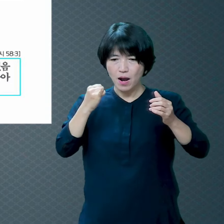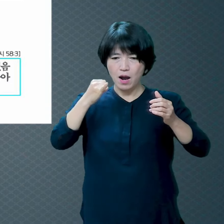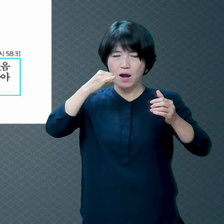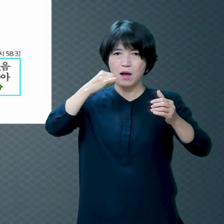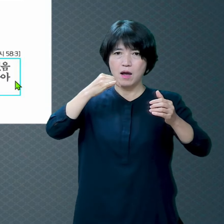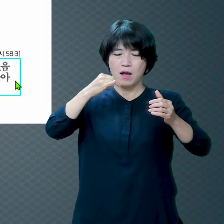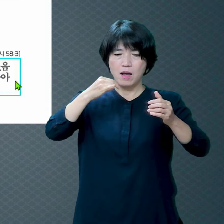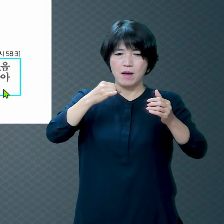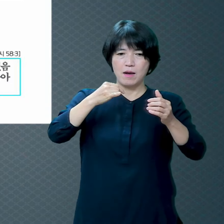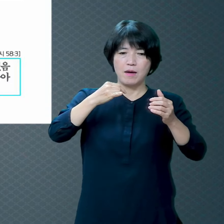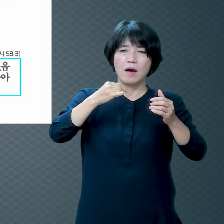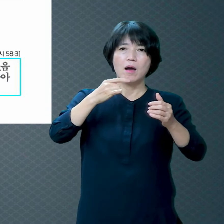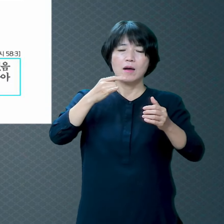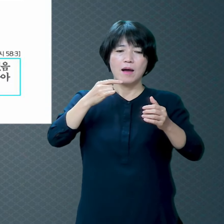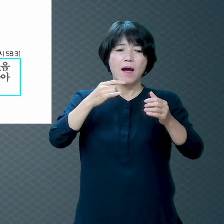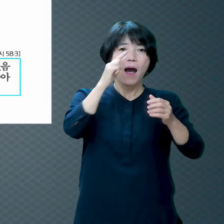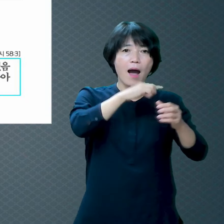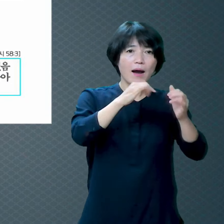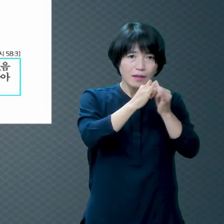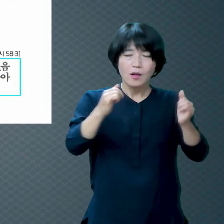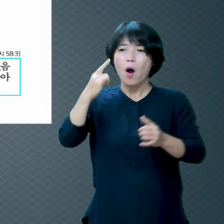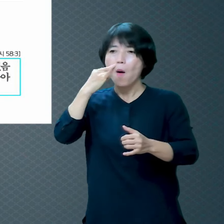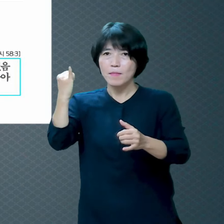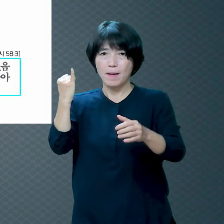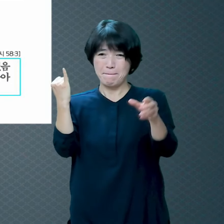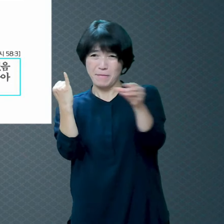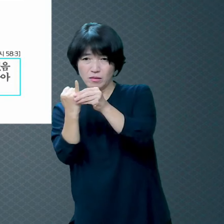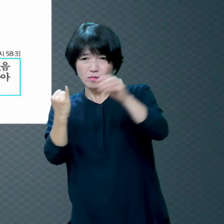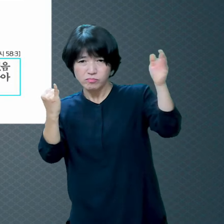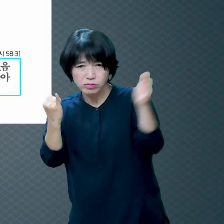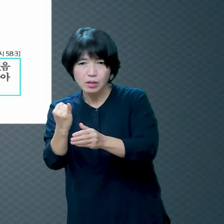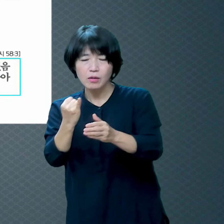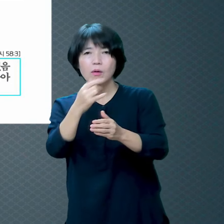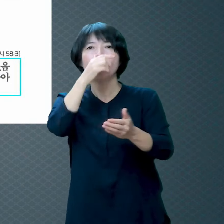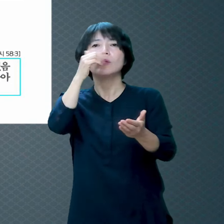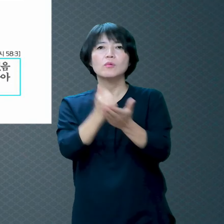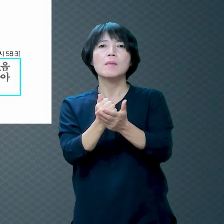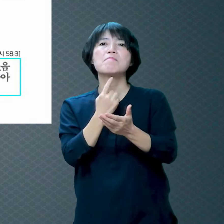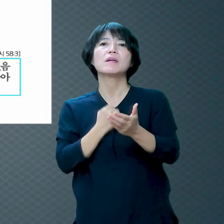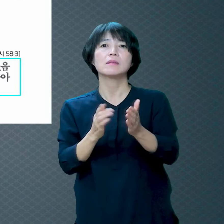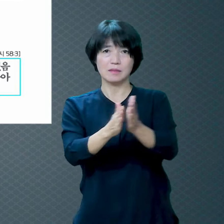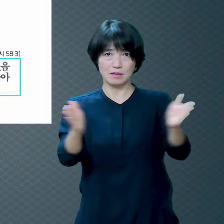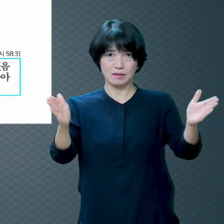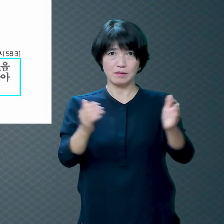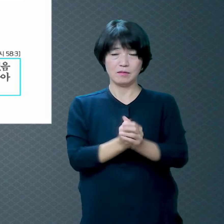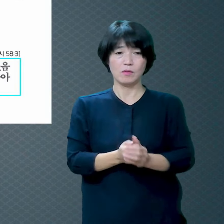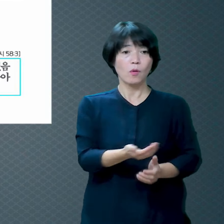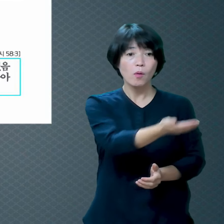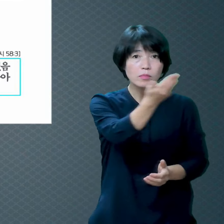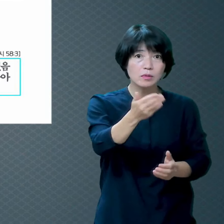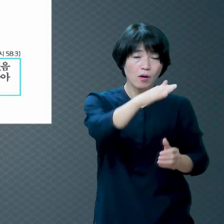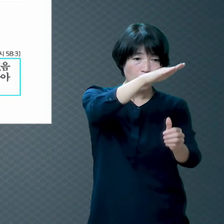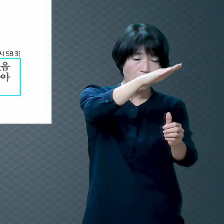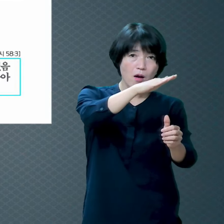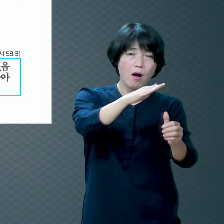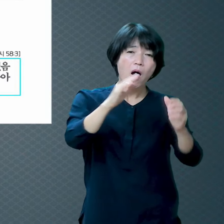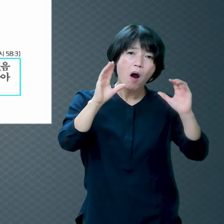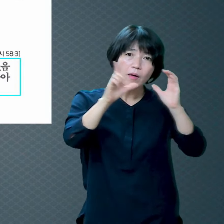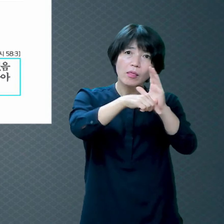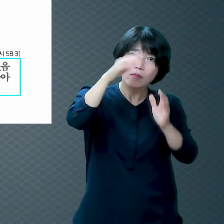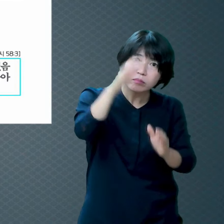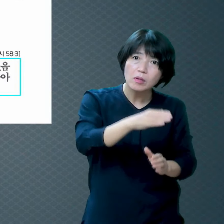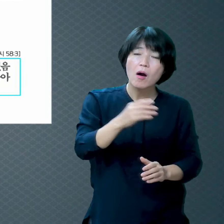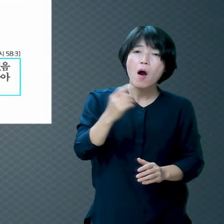나면서부터 격길로 나아가 거짓을 말한다 거짓말 누구한테 배우셨어요 어떤 훌륭한